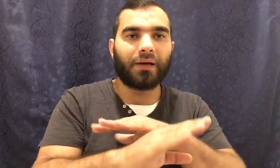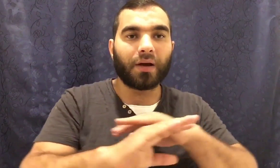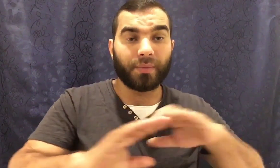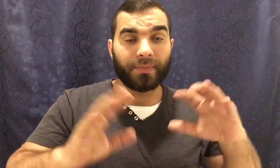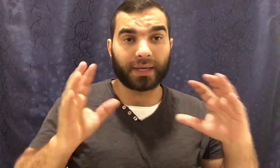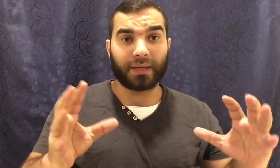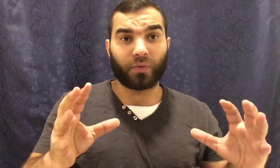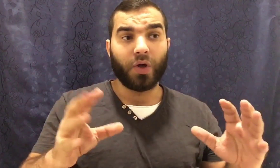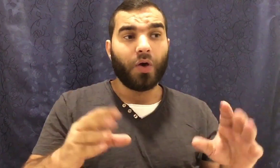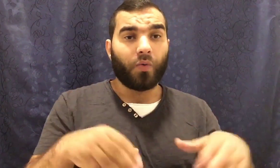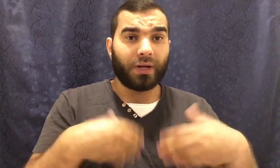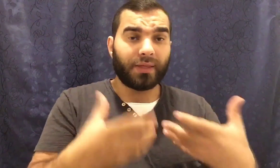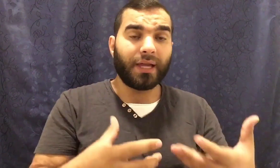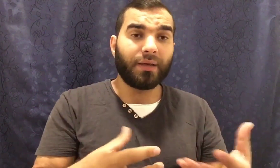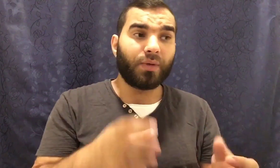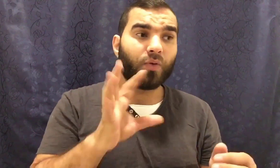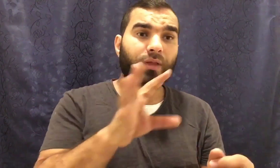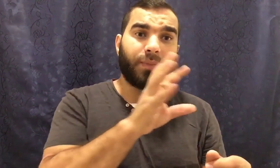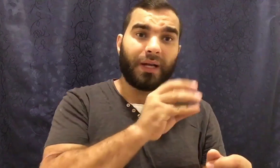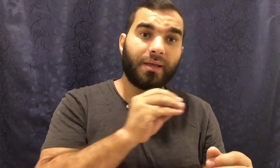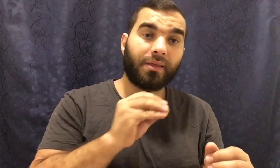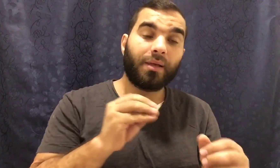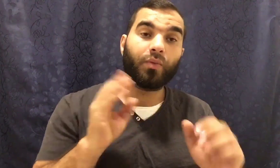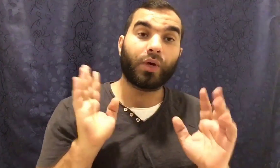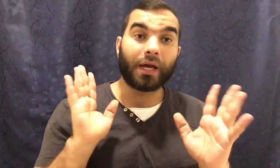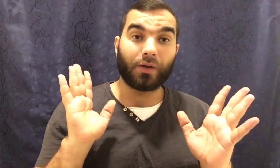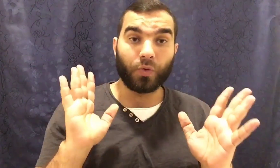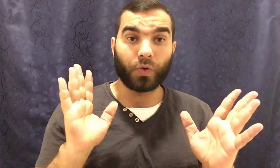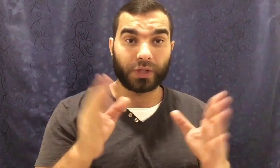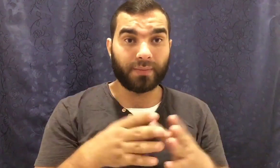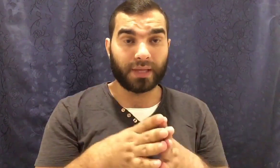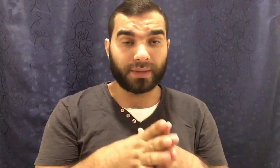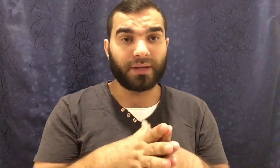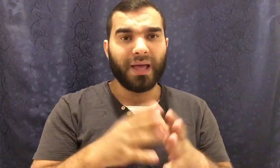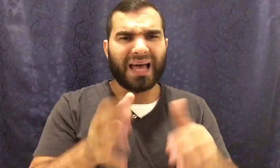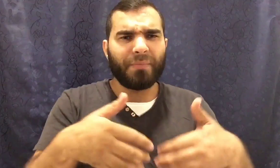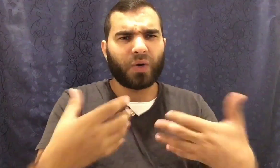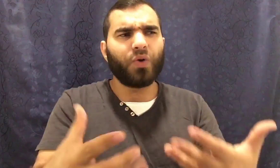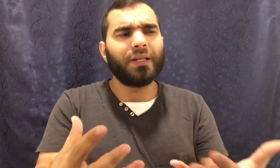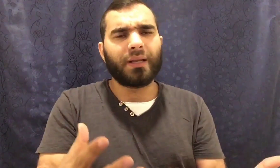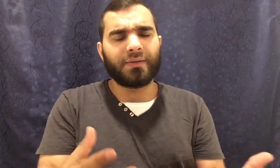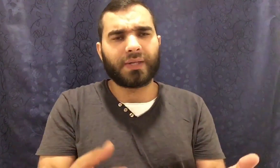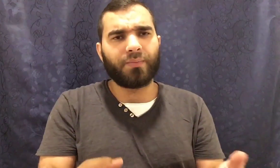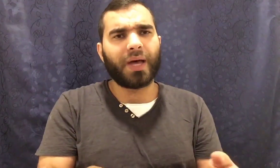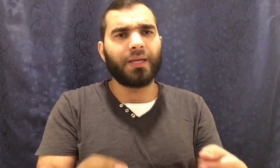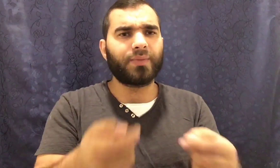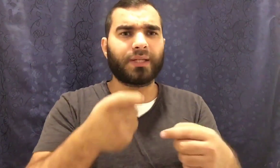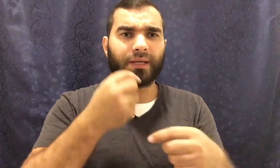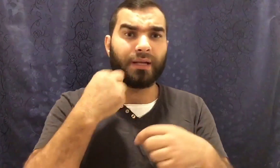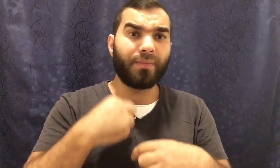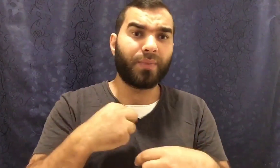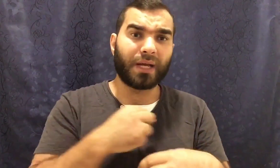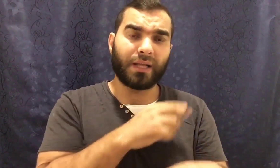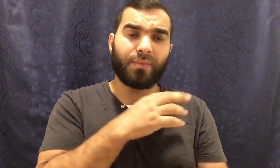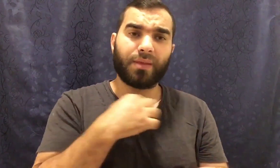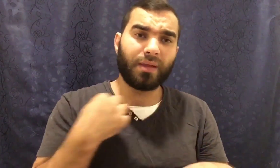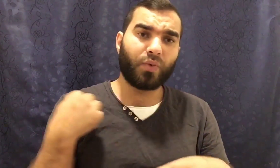الحركة من مكانه ولذلك بيوثب عليه الذئب ويأكله تماما اما كون ان الانسان بقى يمسك ناب من انياب الذئب